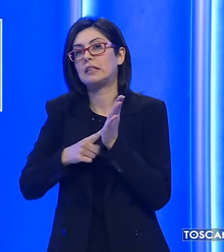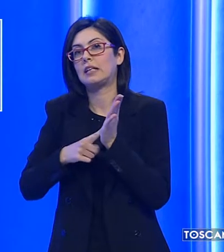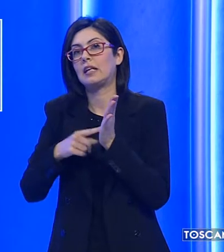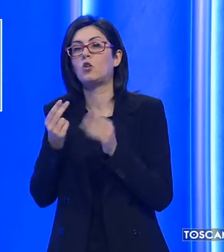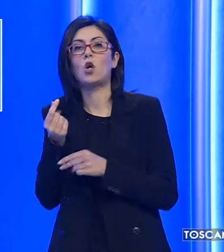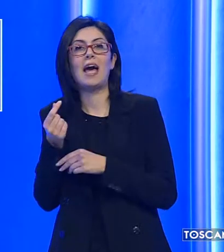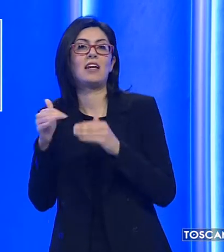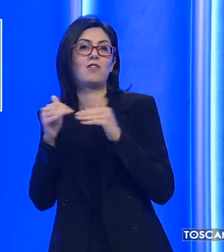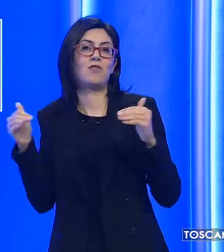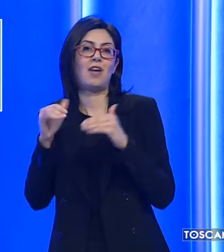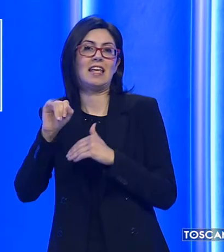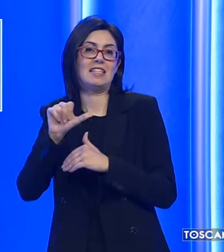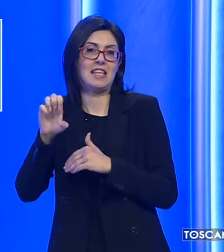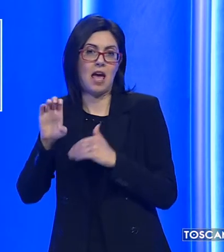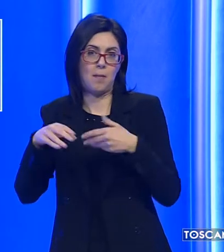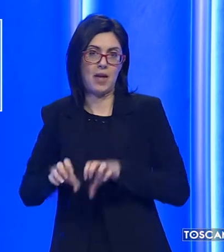agevolata in Sè.